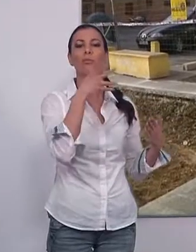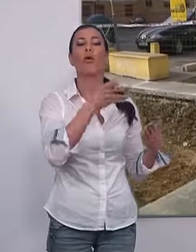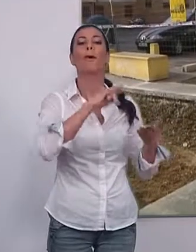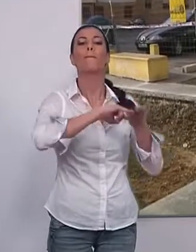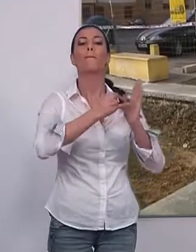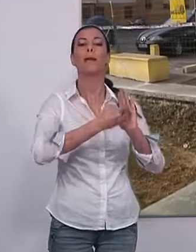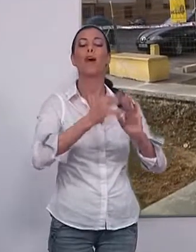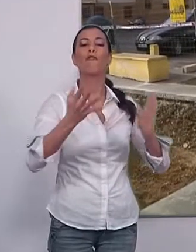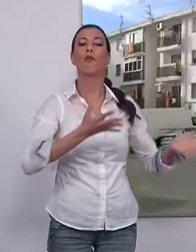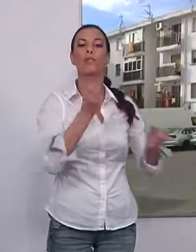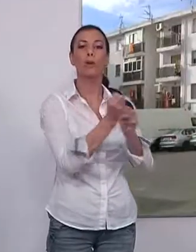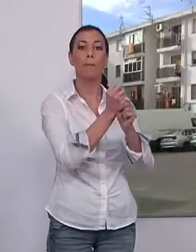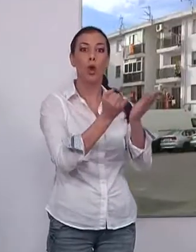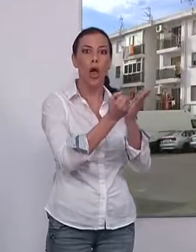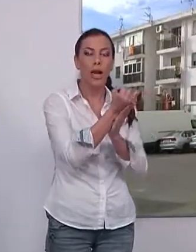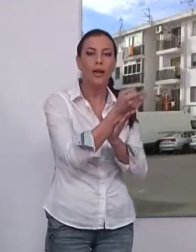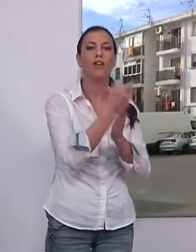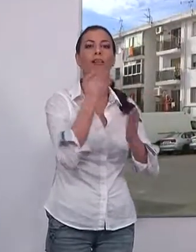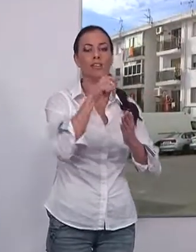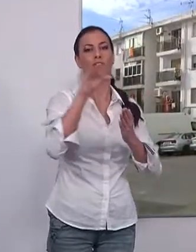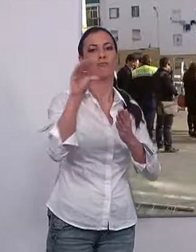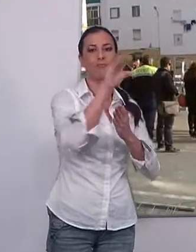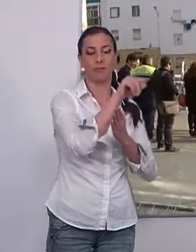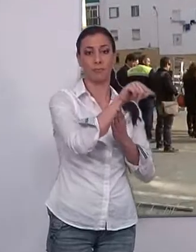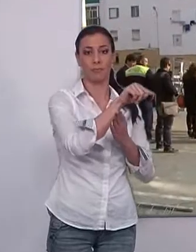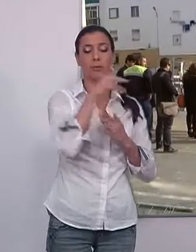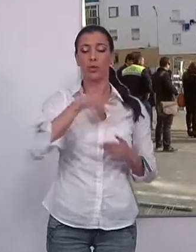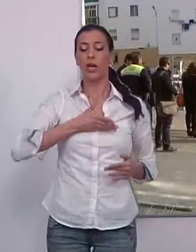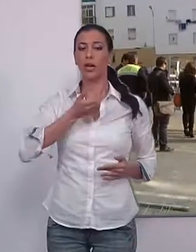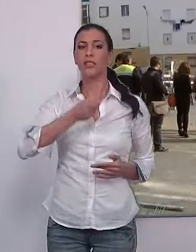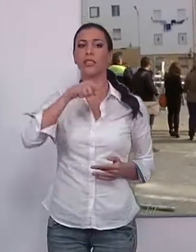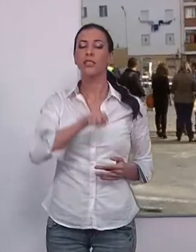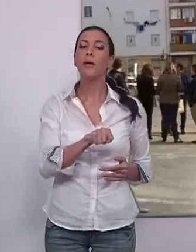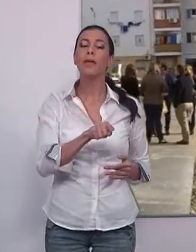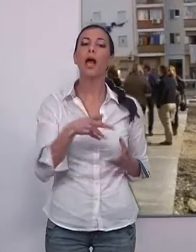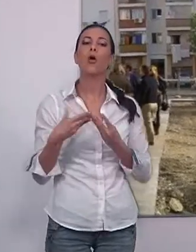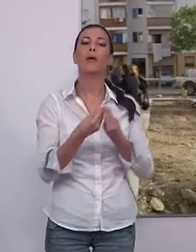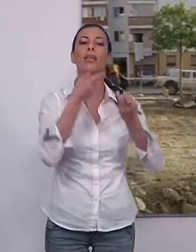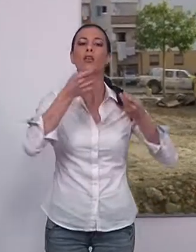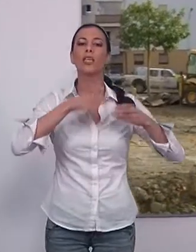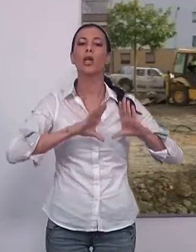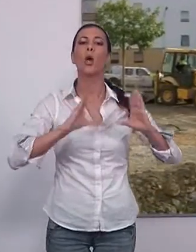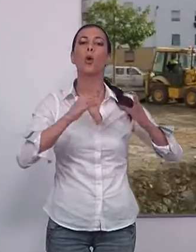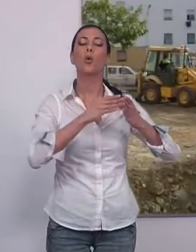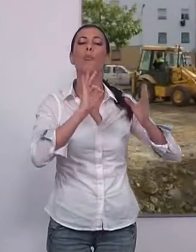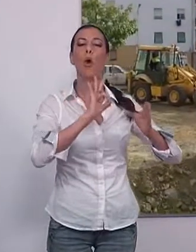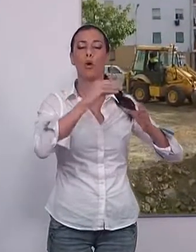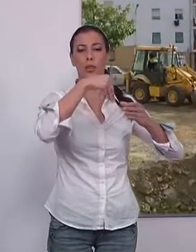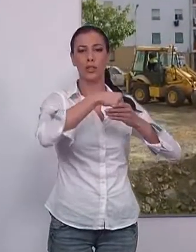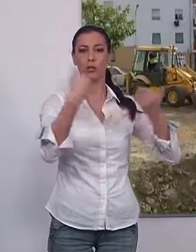con cargo al Plan de Fomento del Empleo Agrario. La primera edil, acompañada del Corporativo de